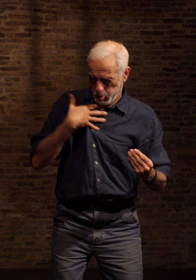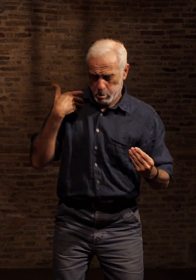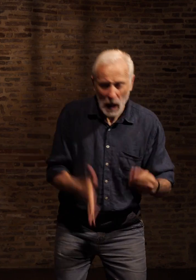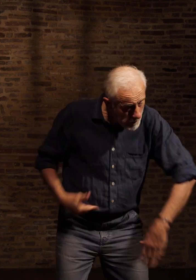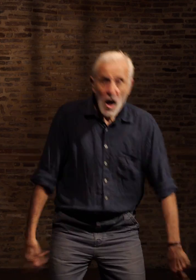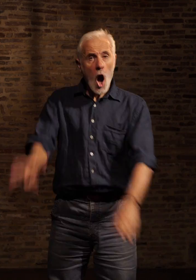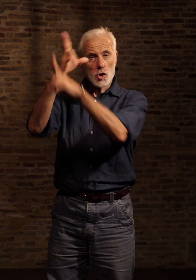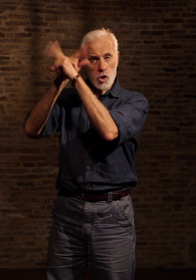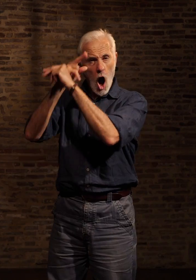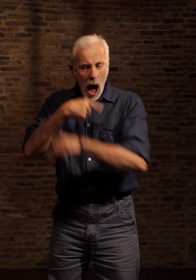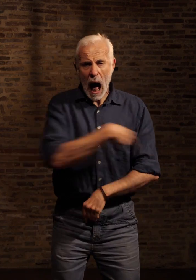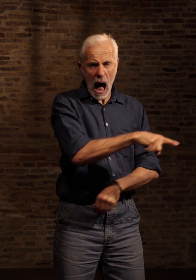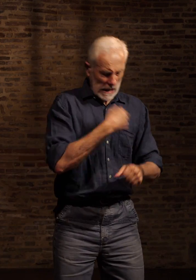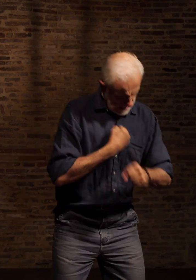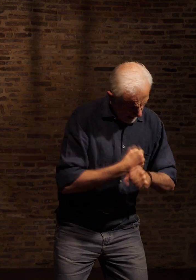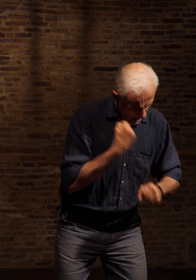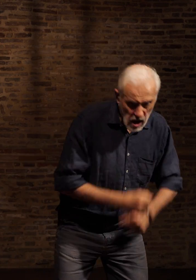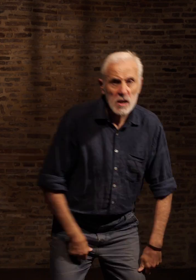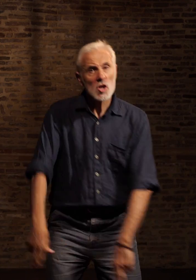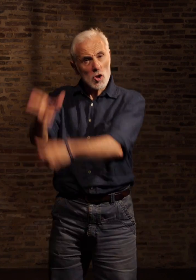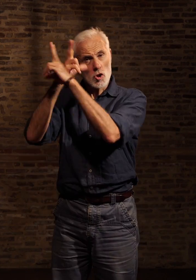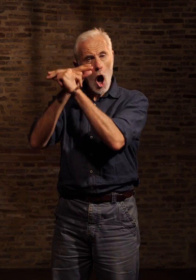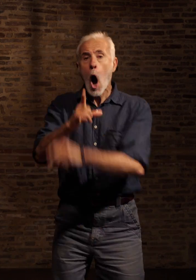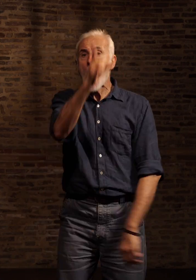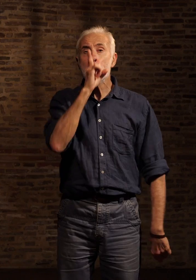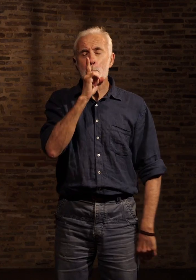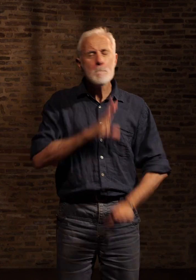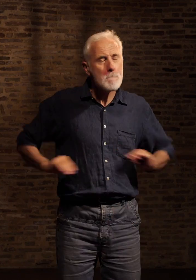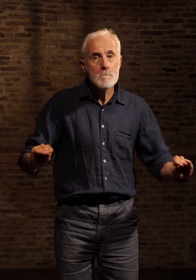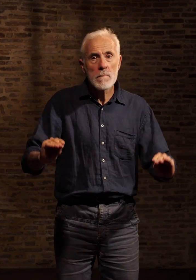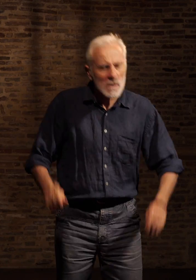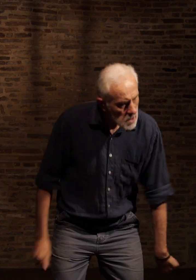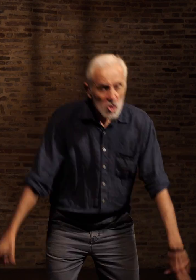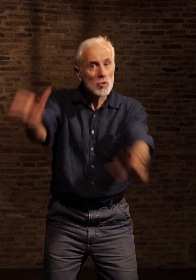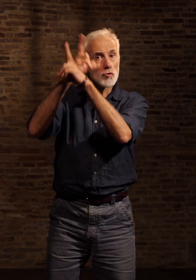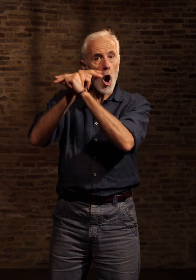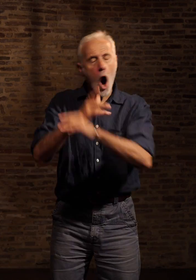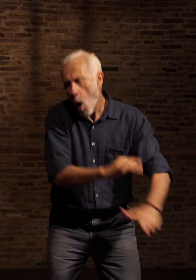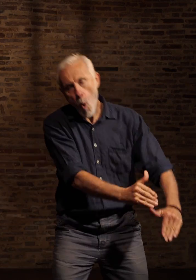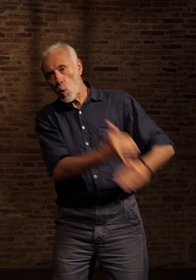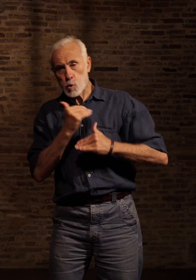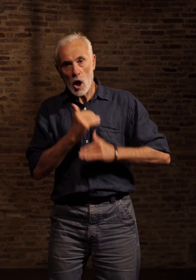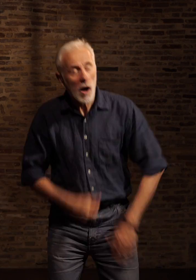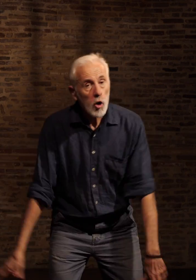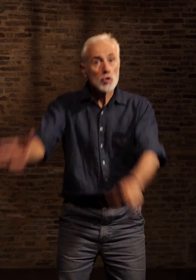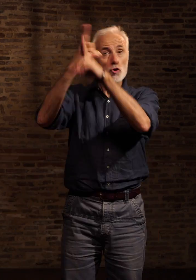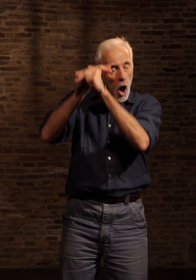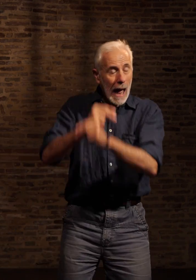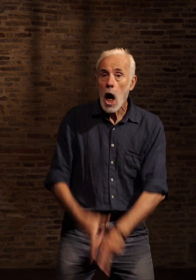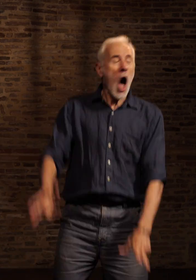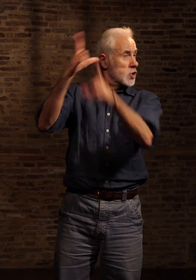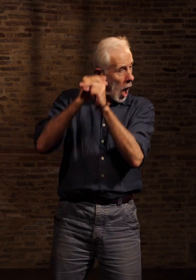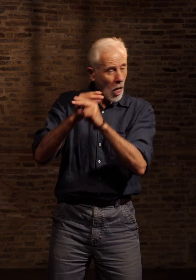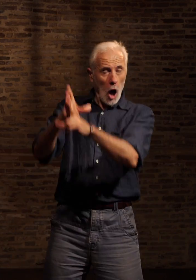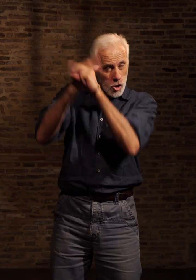Sonnerie, aller travailler Sonnerie, silence exigé Sonnerie, se coucher Sonnerie, sonnerie,